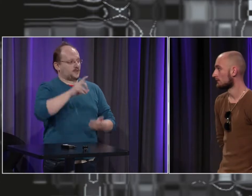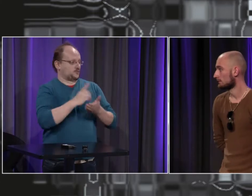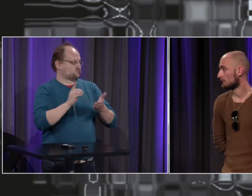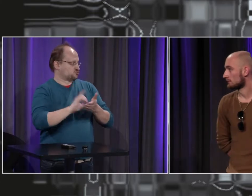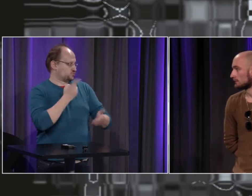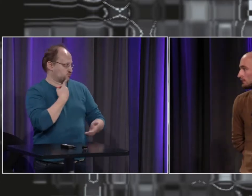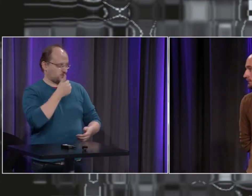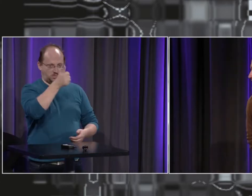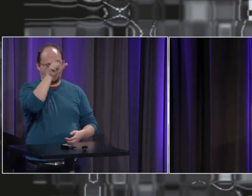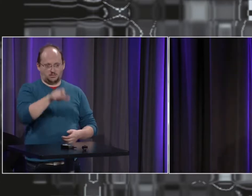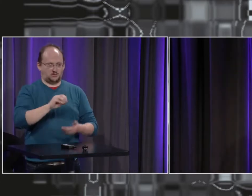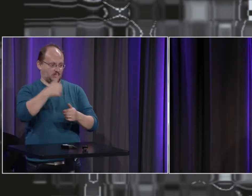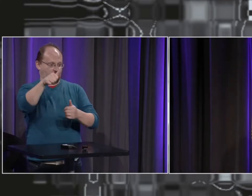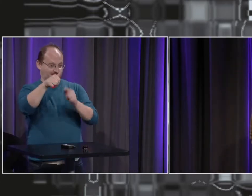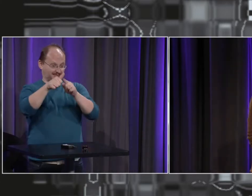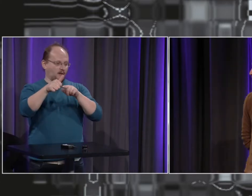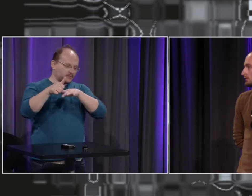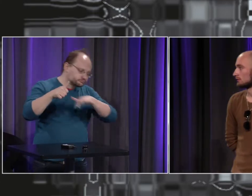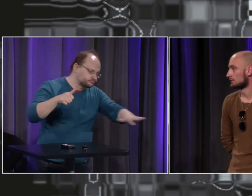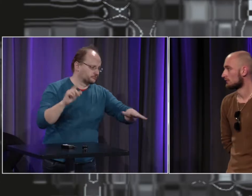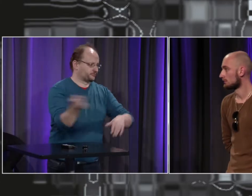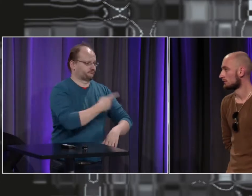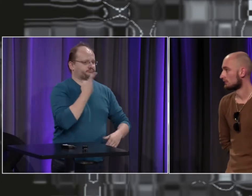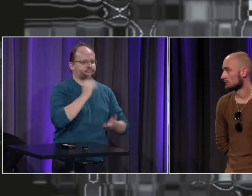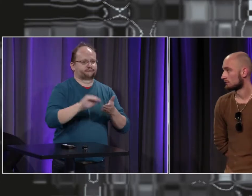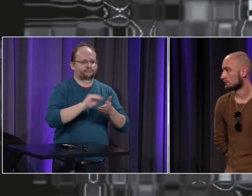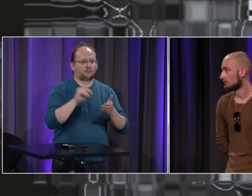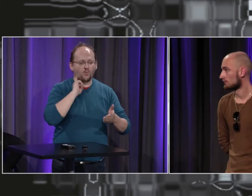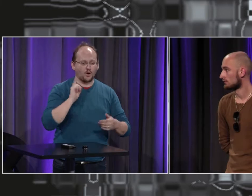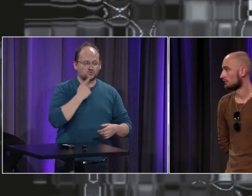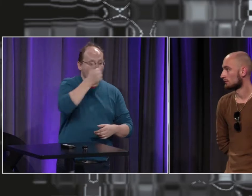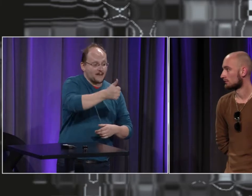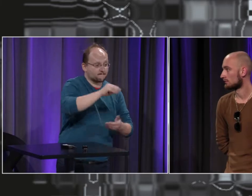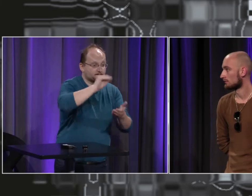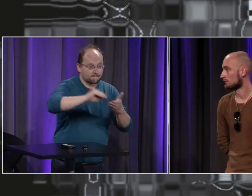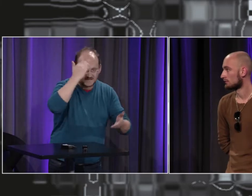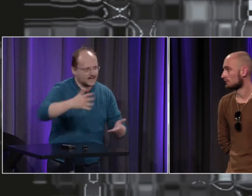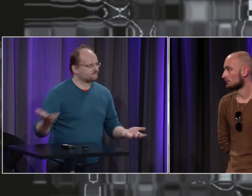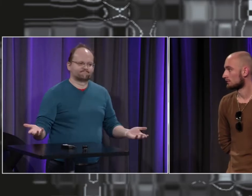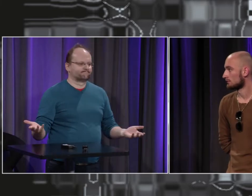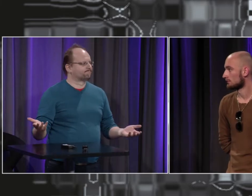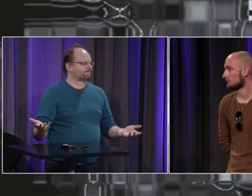sont essentiellement écrites par des entendants sauf des loges dont j'ai parlé ils sont tous entendants parce que